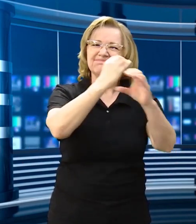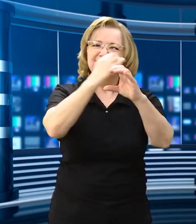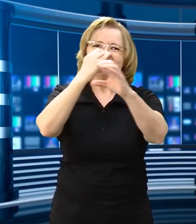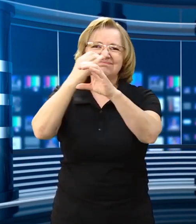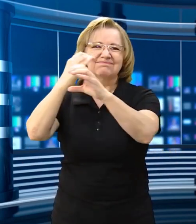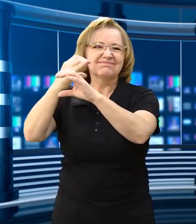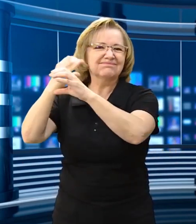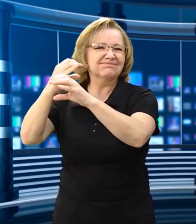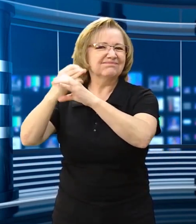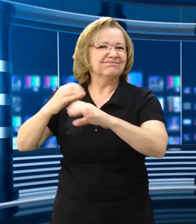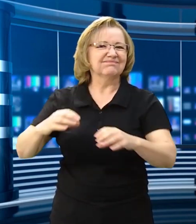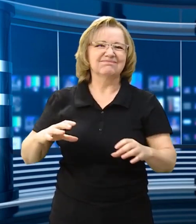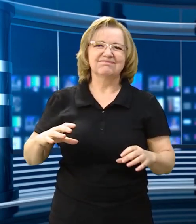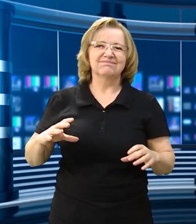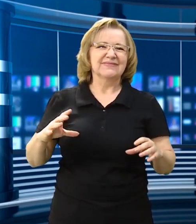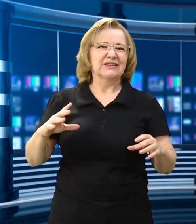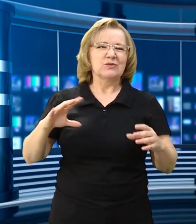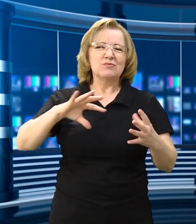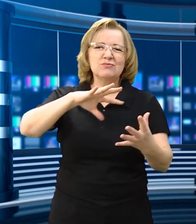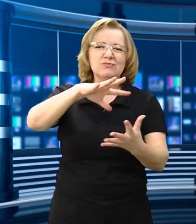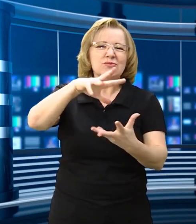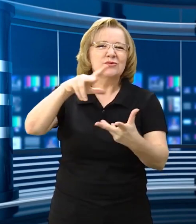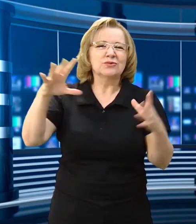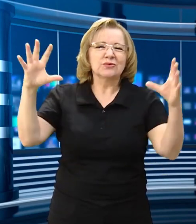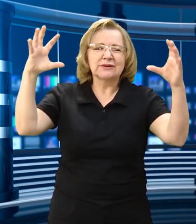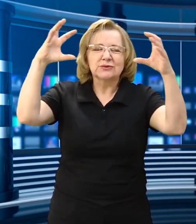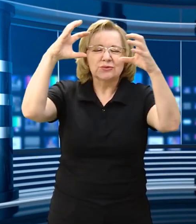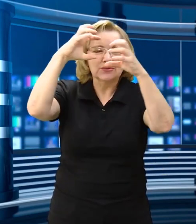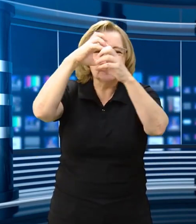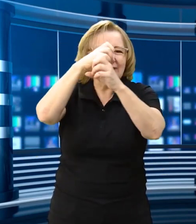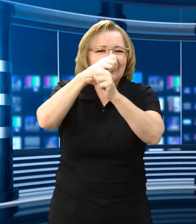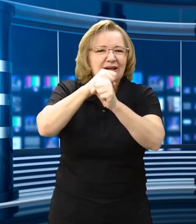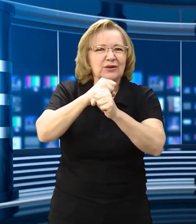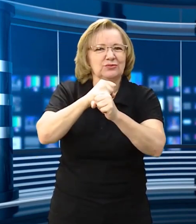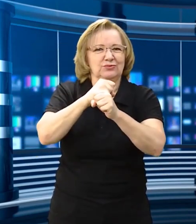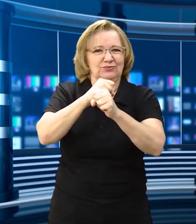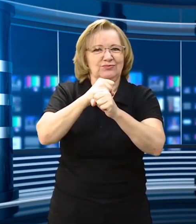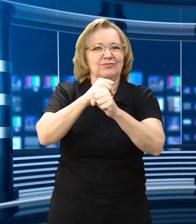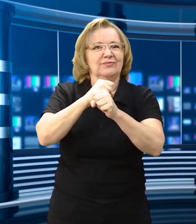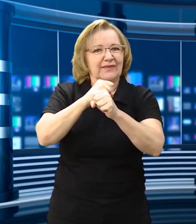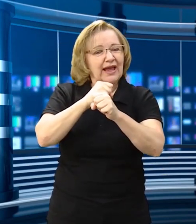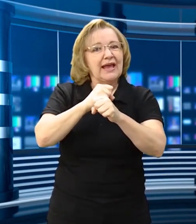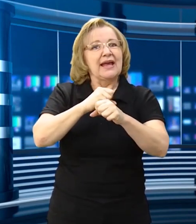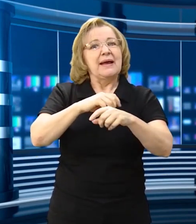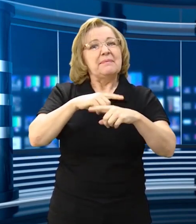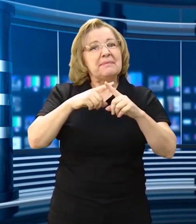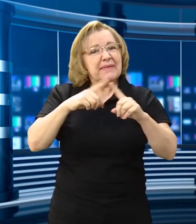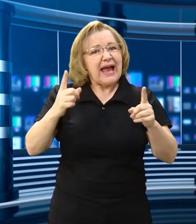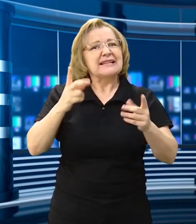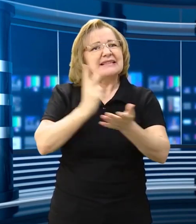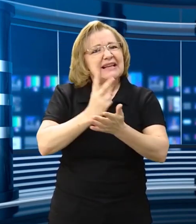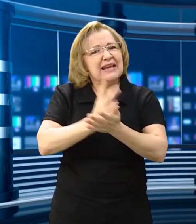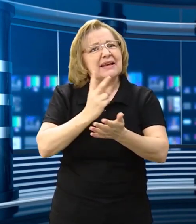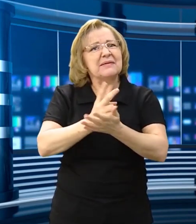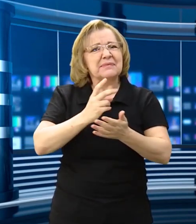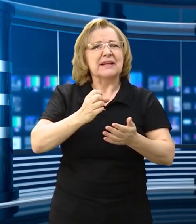também, a questão de comunicação não tinha também, né? Então, era um mundo bem obscuro,